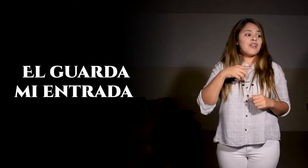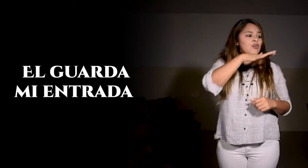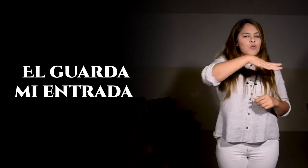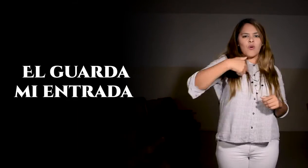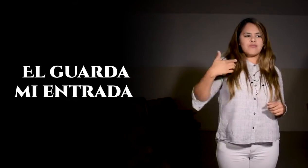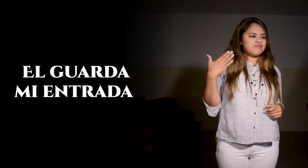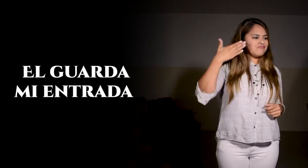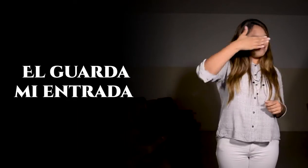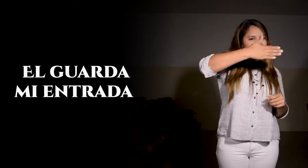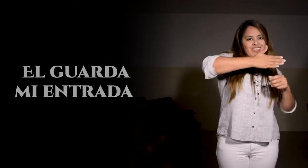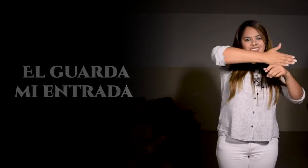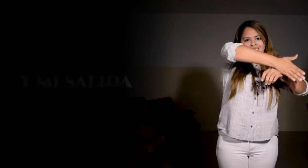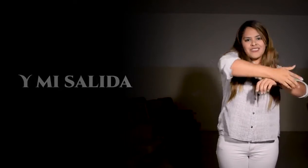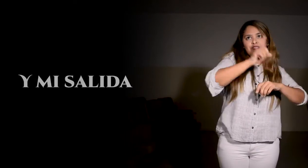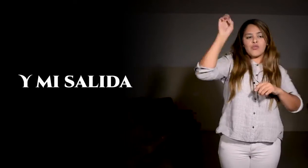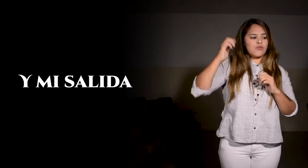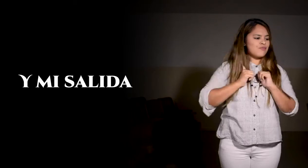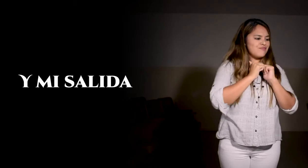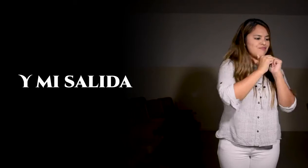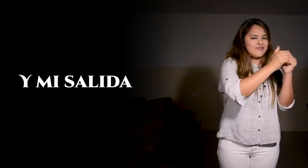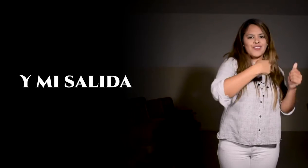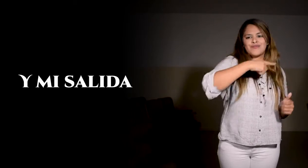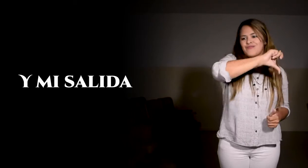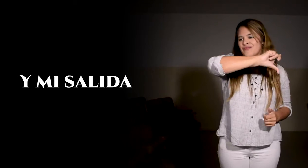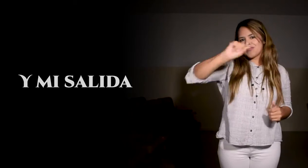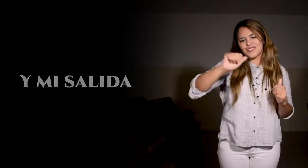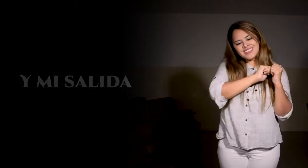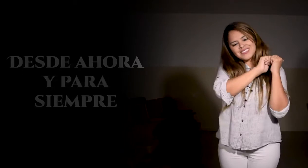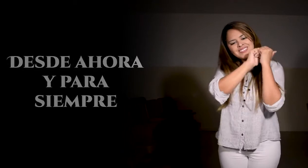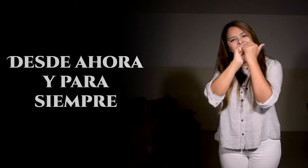entrada y mi salida, Él